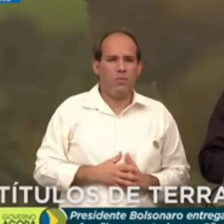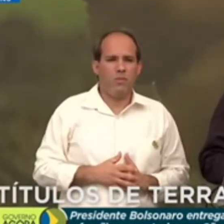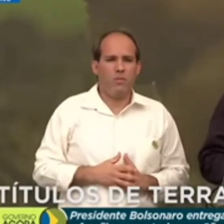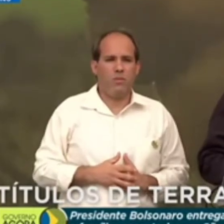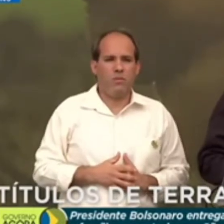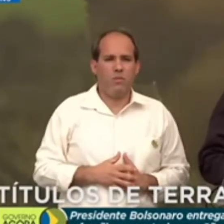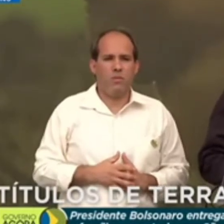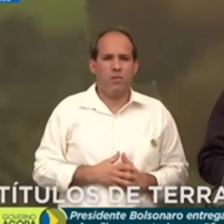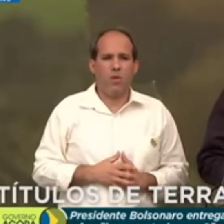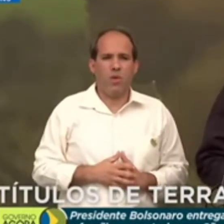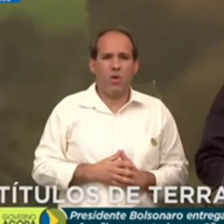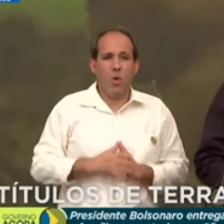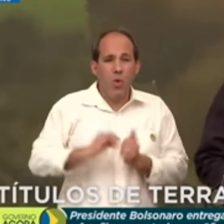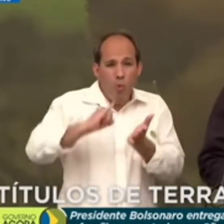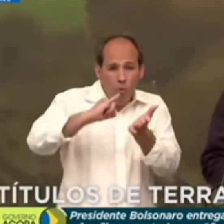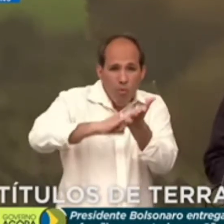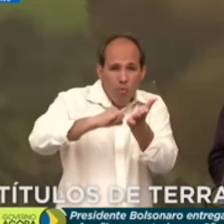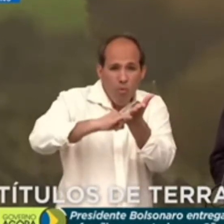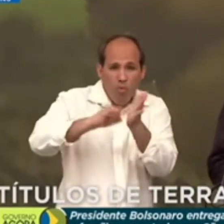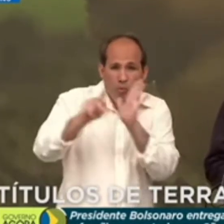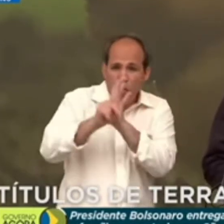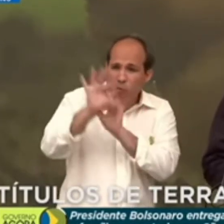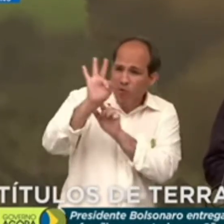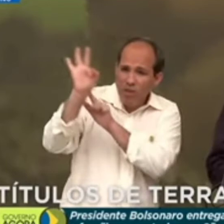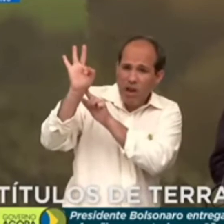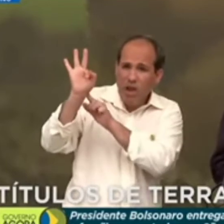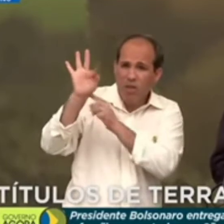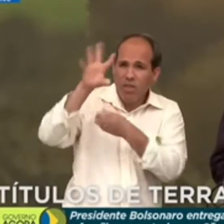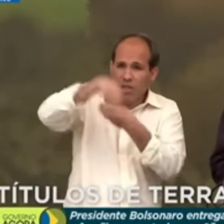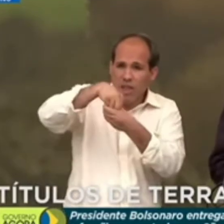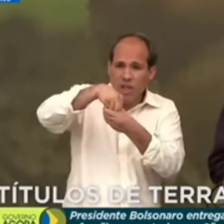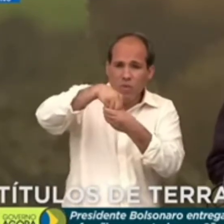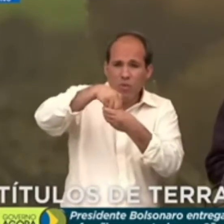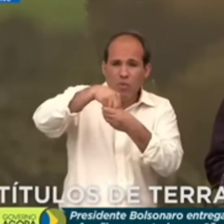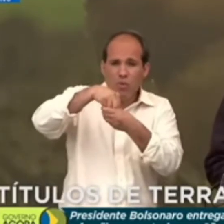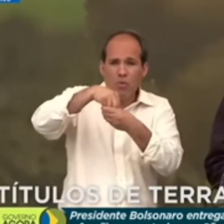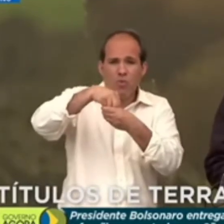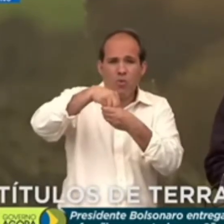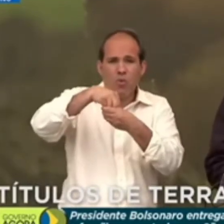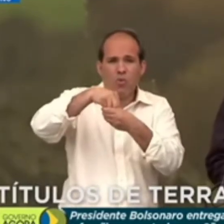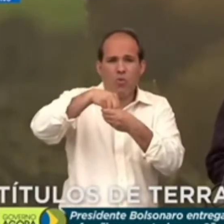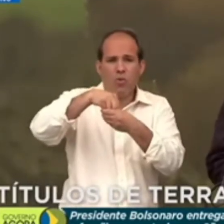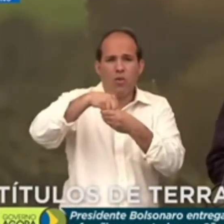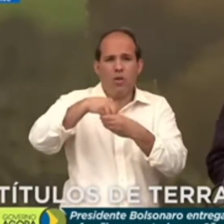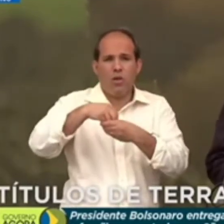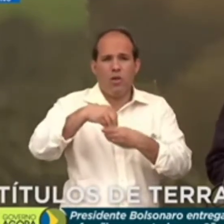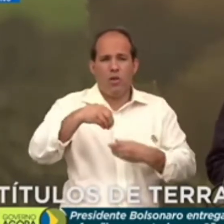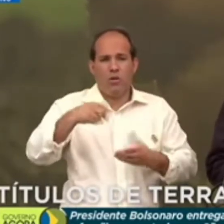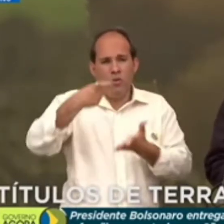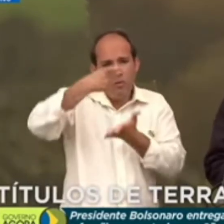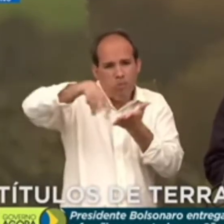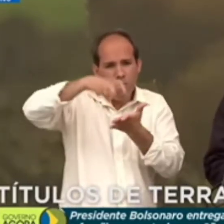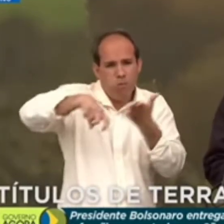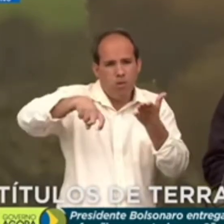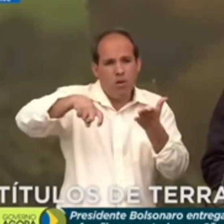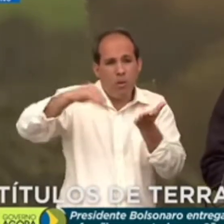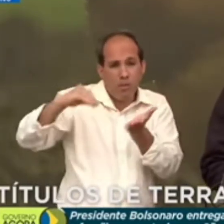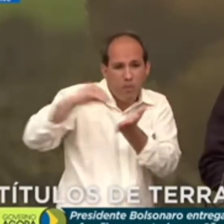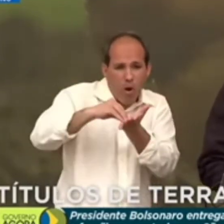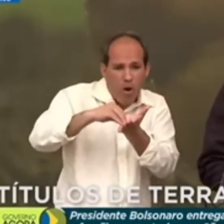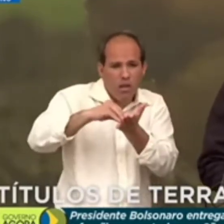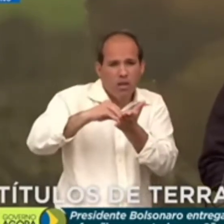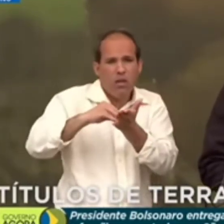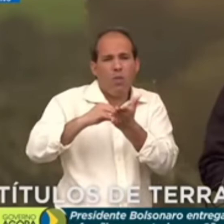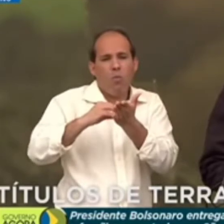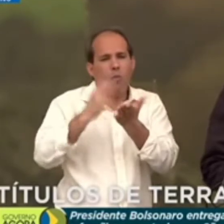O imposto federal, cobrado pelo governo federal, que é um valor nominal, está